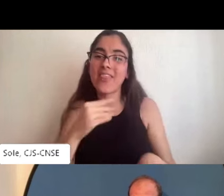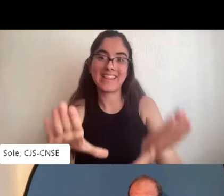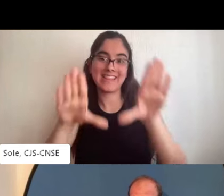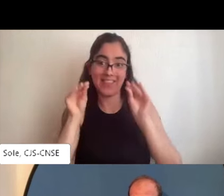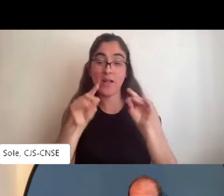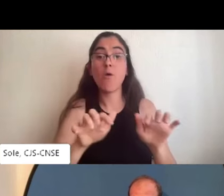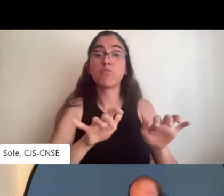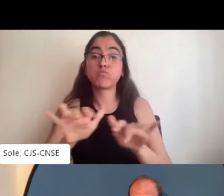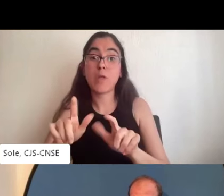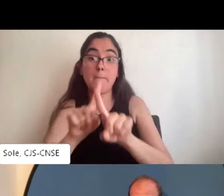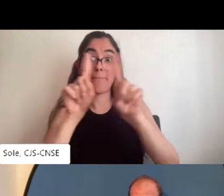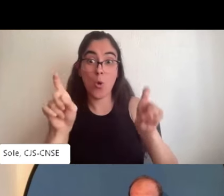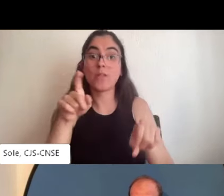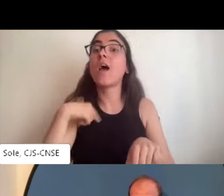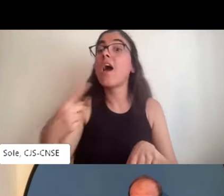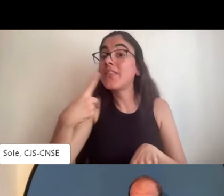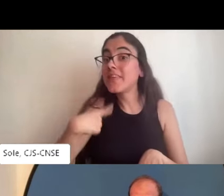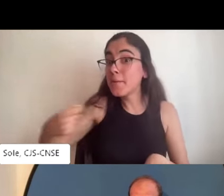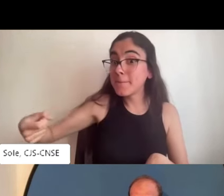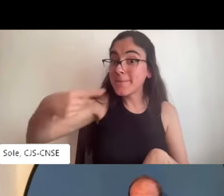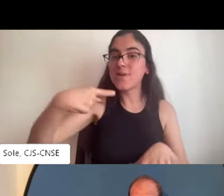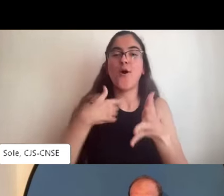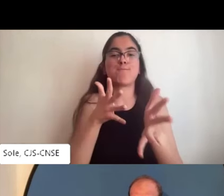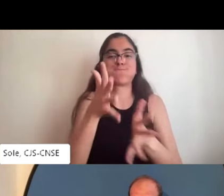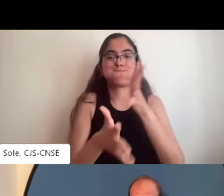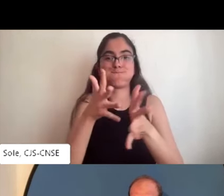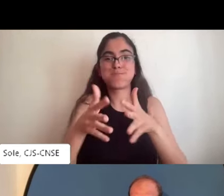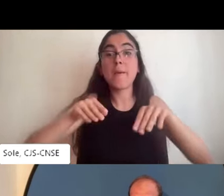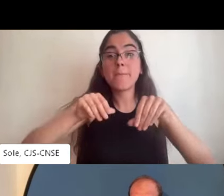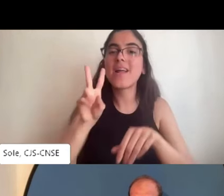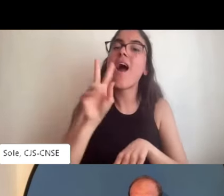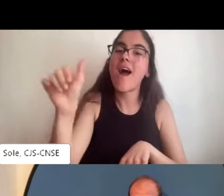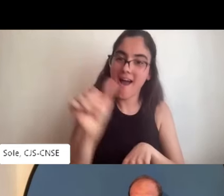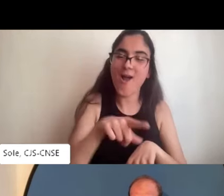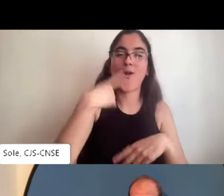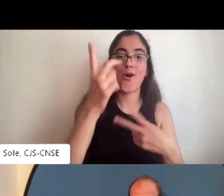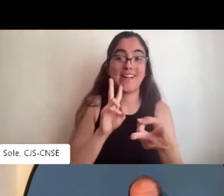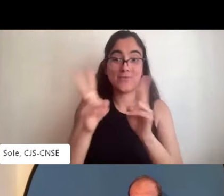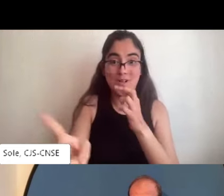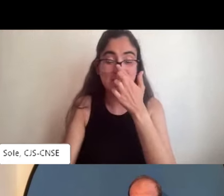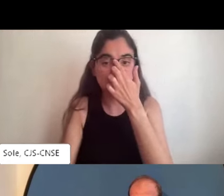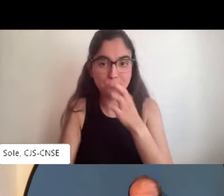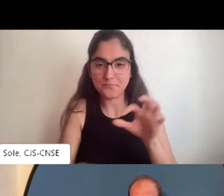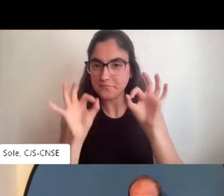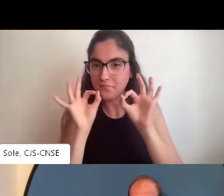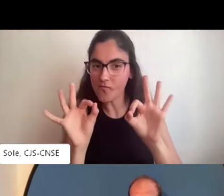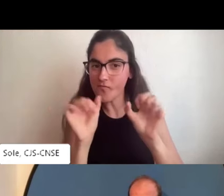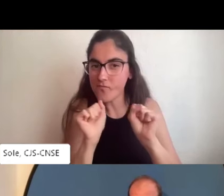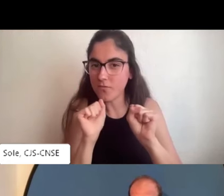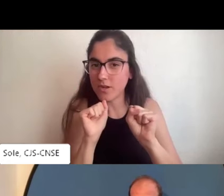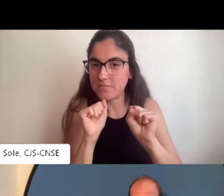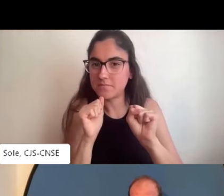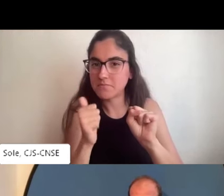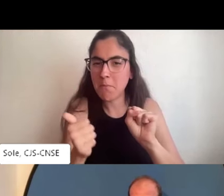visible para el resto de participantes podéis lanzar la pregunta por chat y en ese